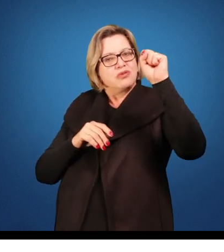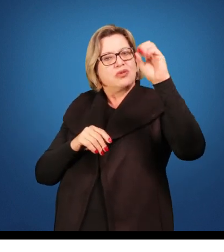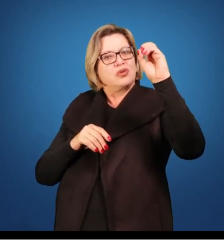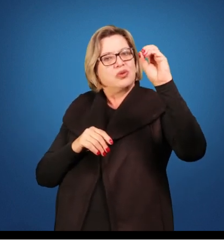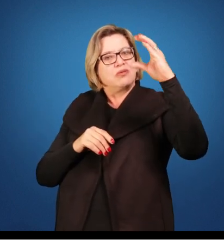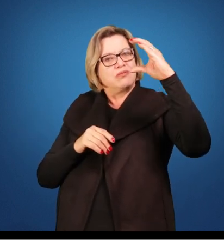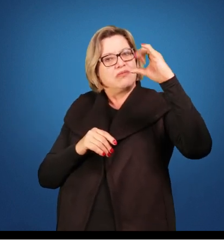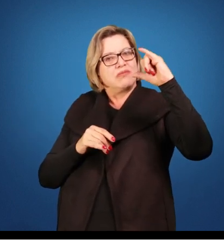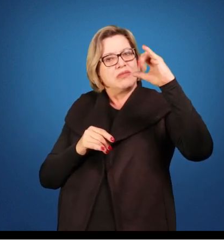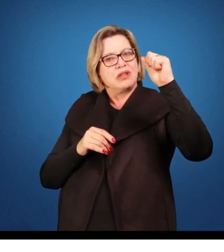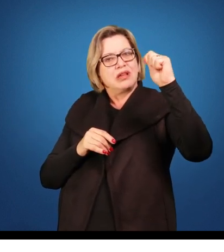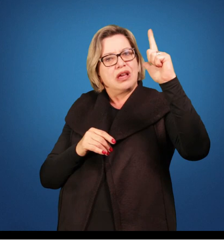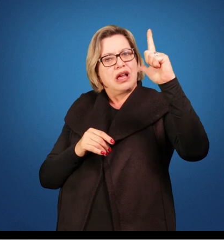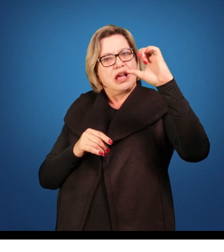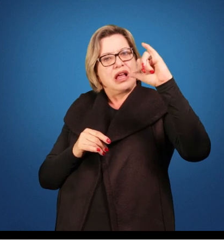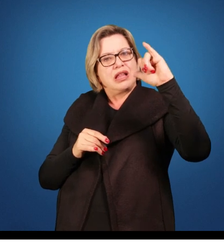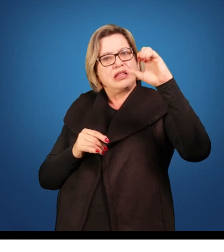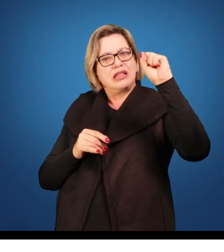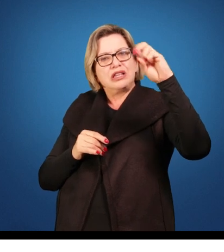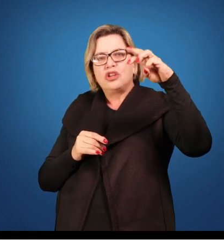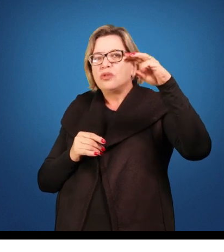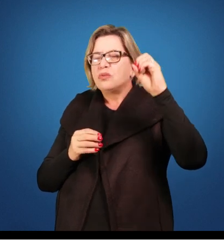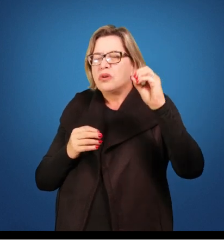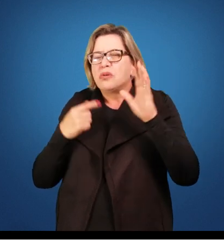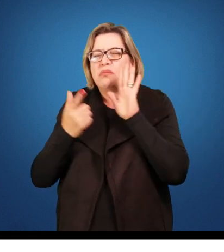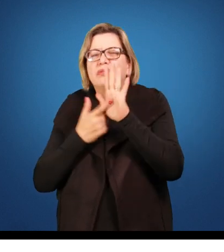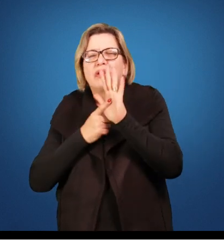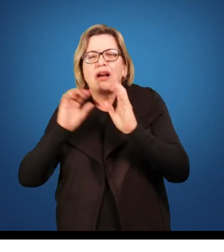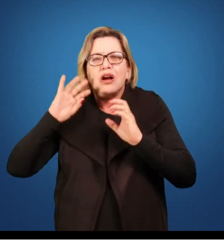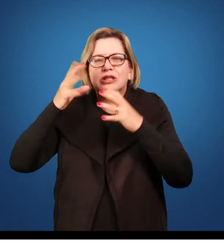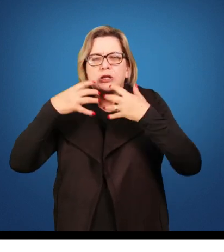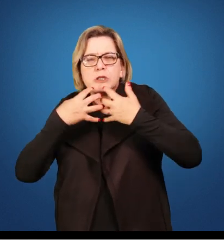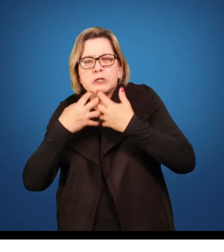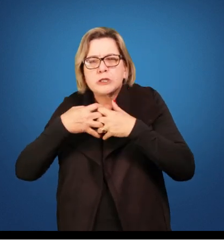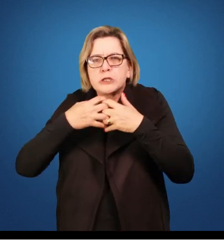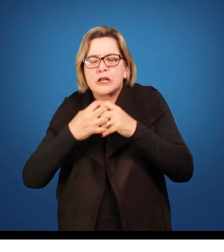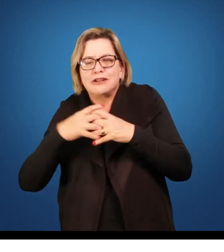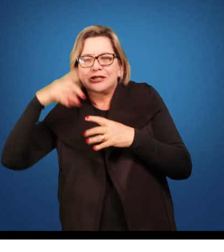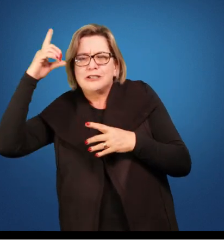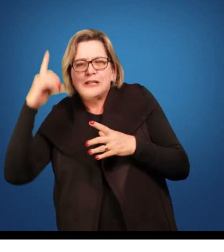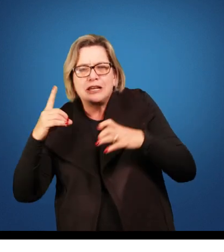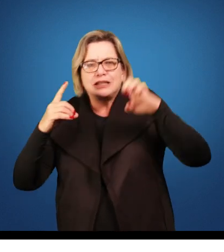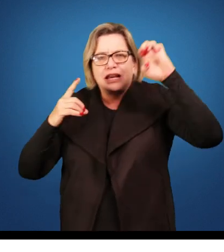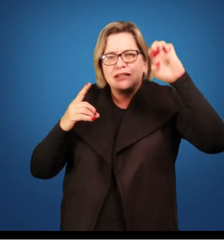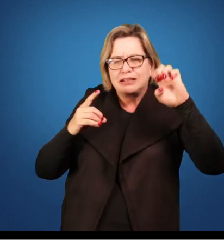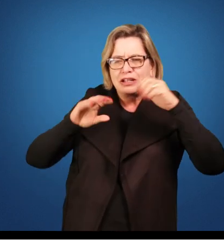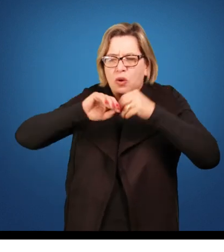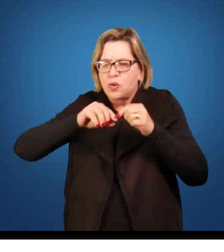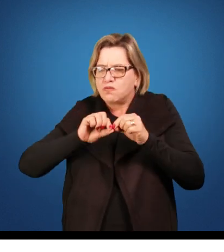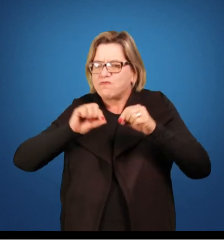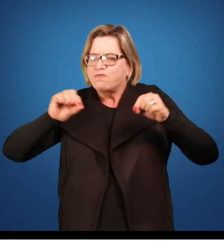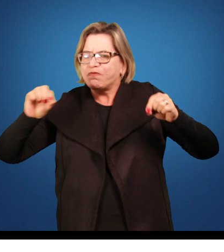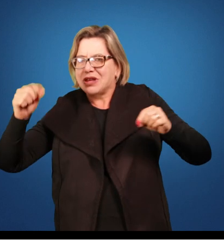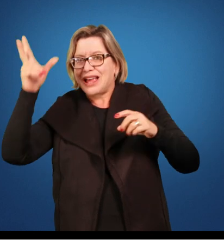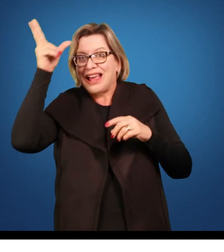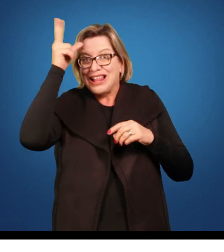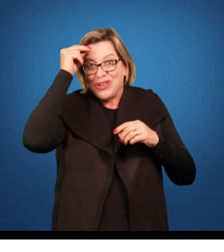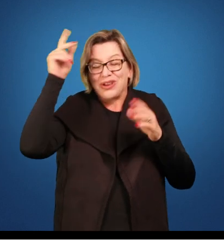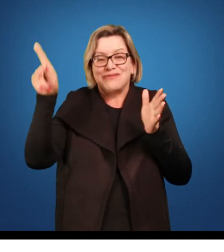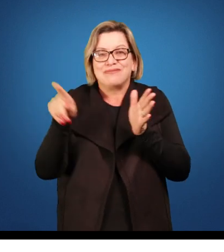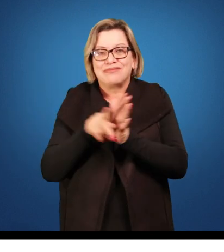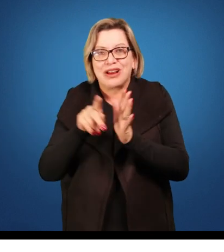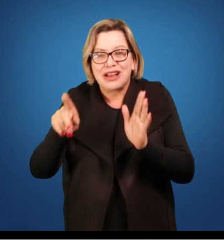polêmica hoje, com muitos ruídos entre direita, esquerda, essa discussão da polarização ideológica que existe.